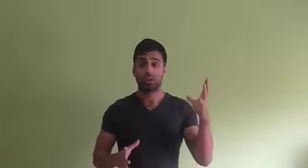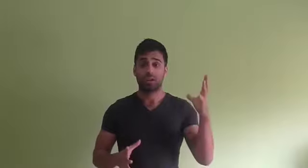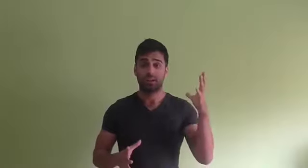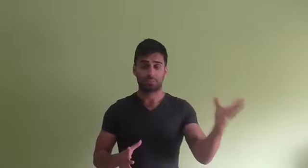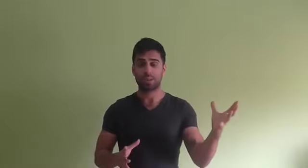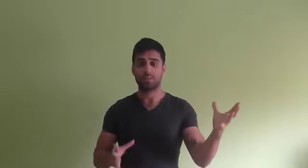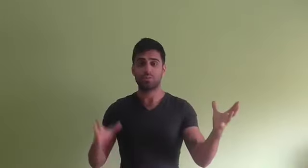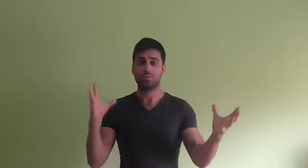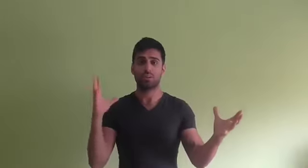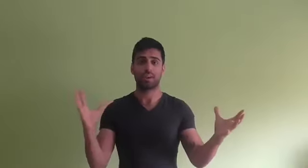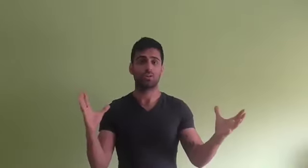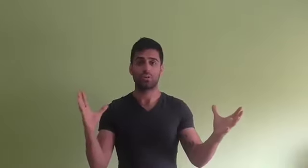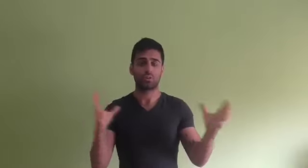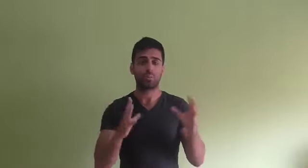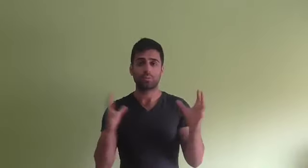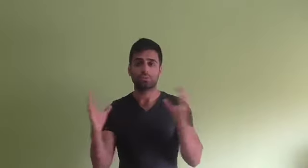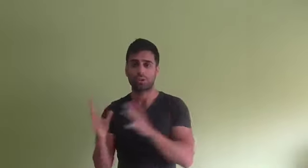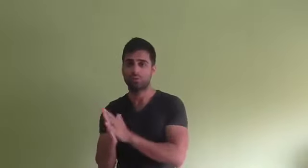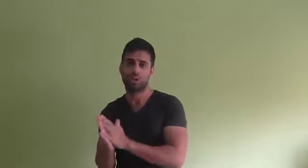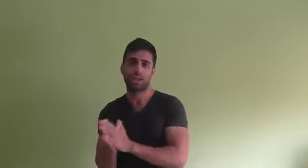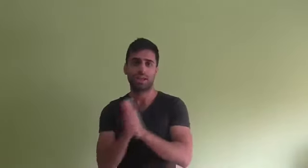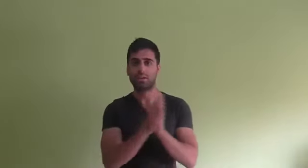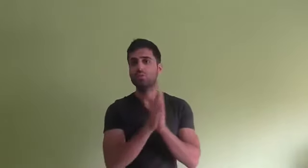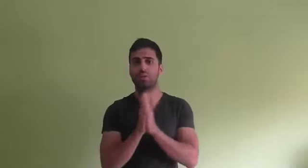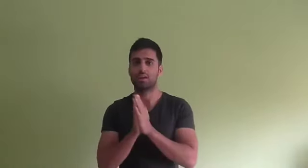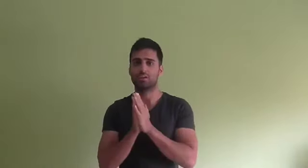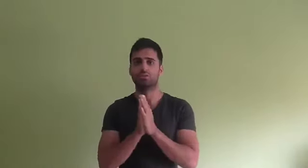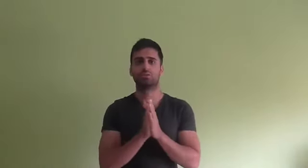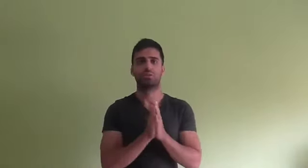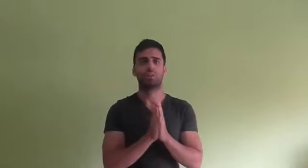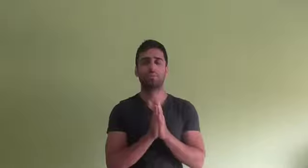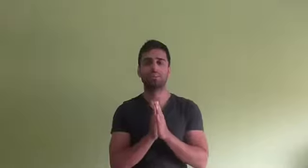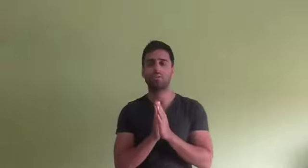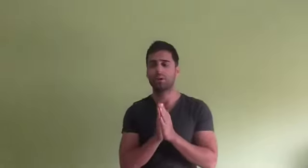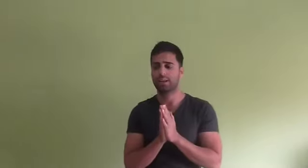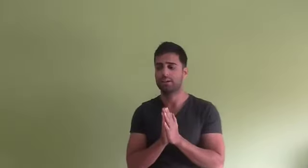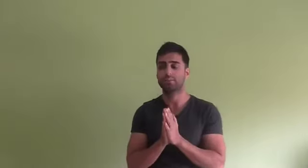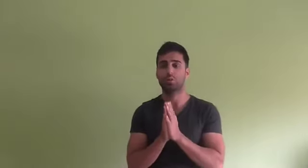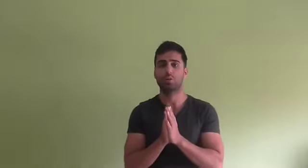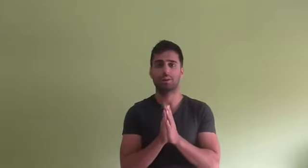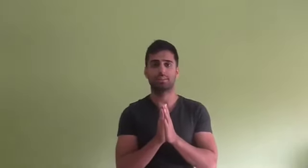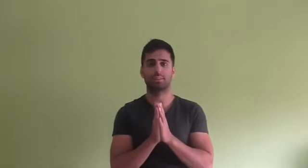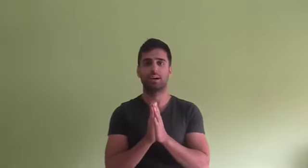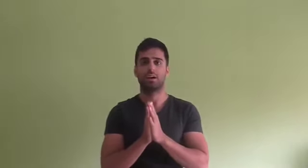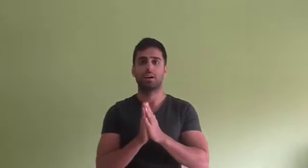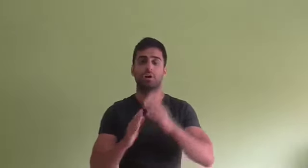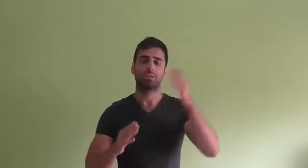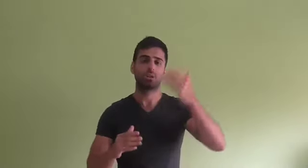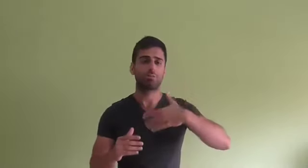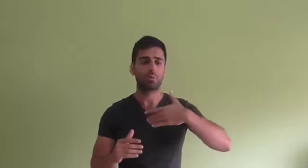Somos espíritu y ego y no podemos renunciar a ninguno de ellos. La mente humana es muy dualista, lo ve todo